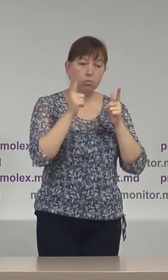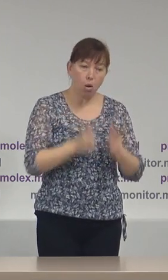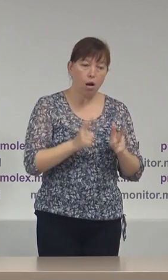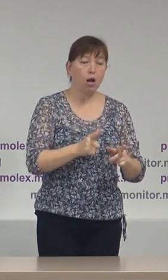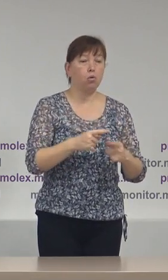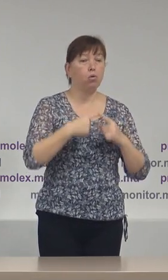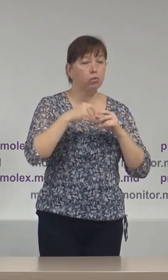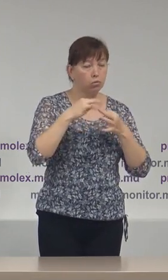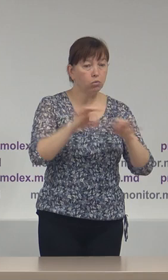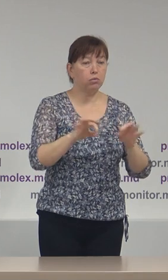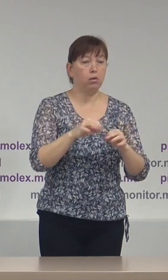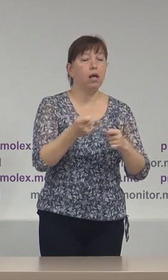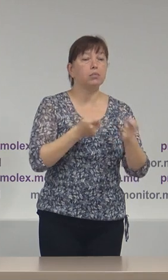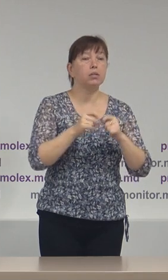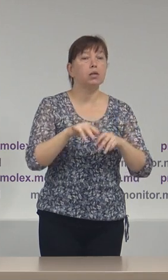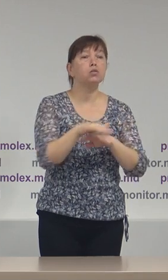publice locale.